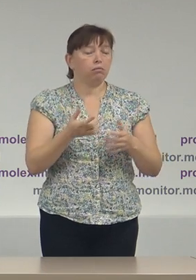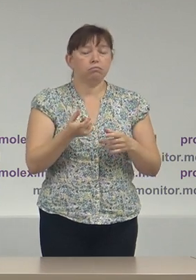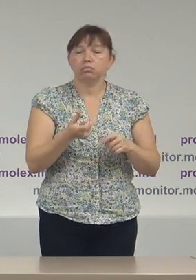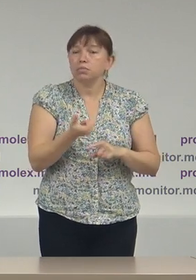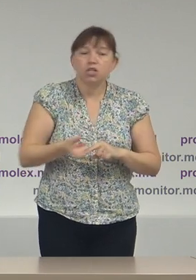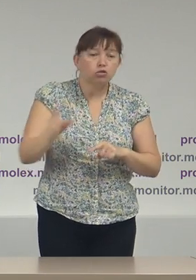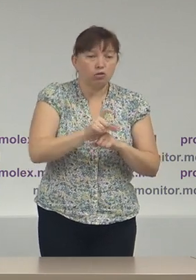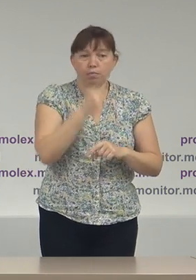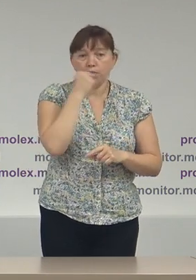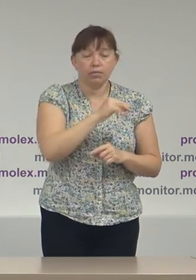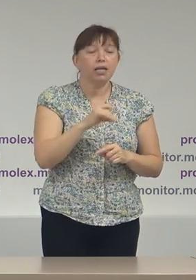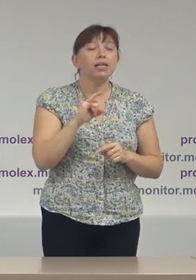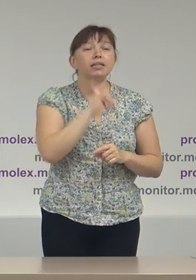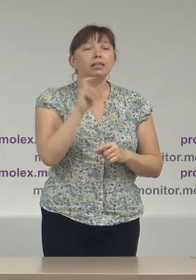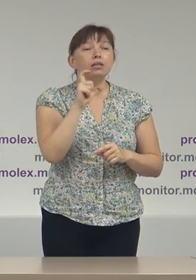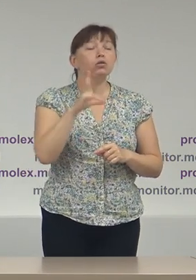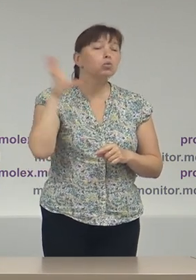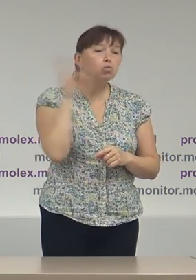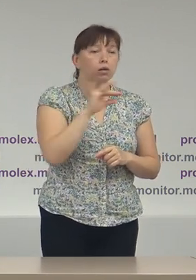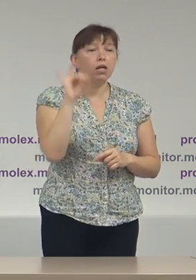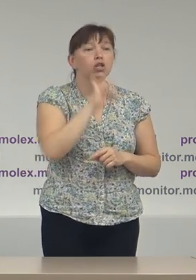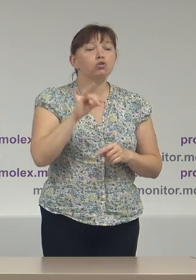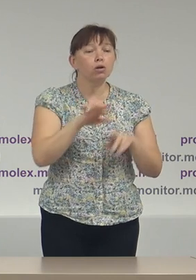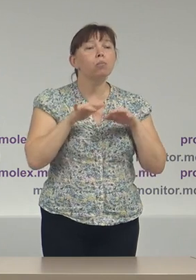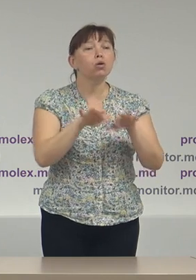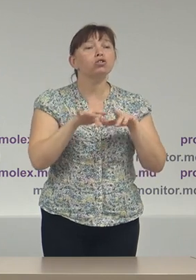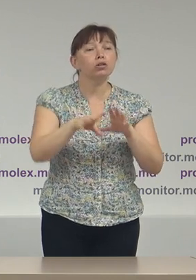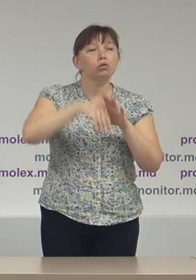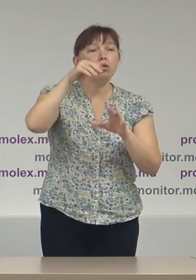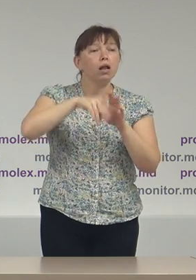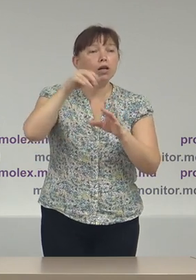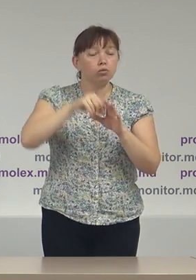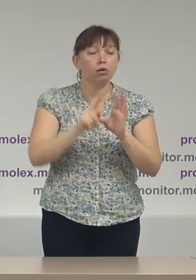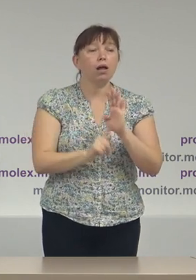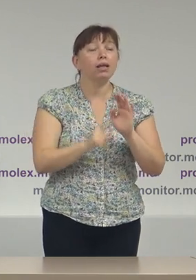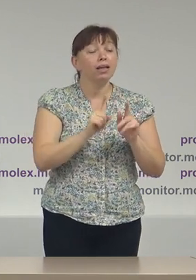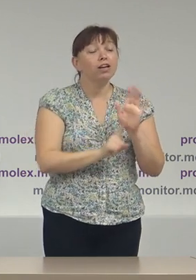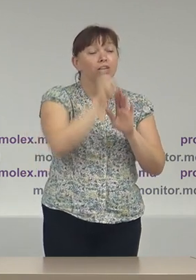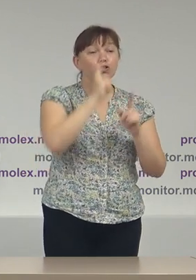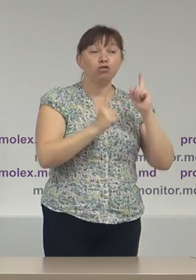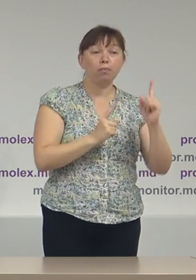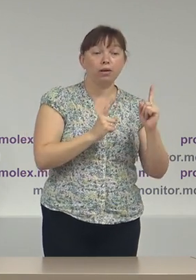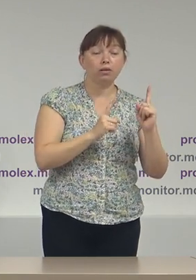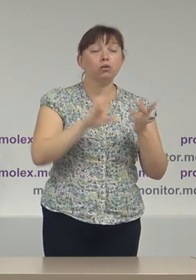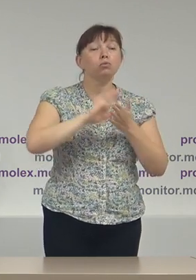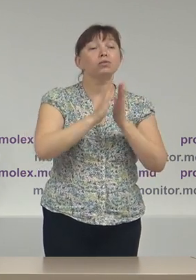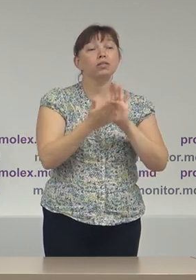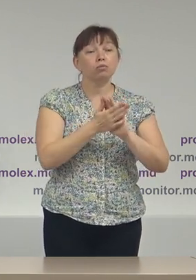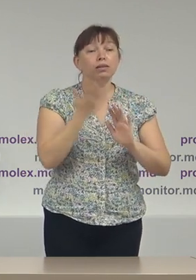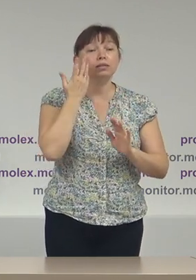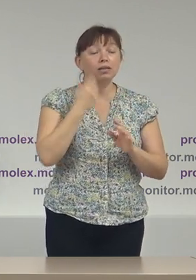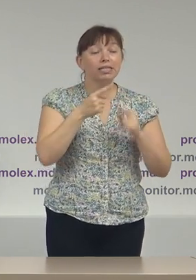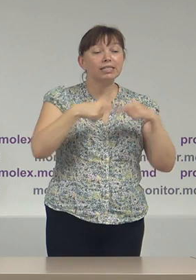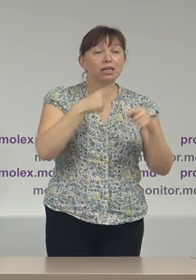din toată istoria procesului electoral, începând cu situația când